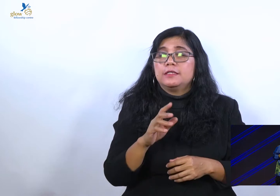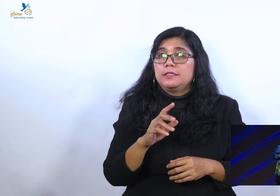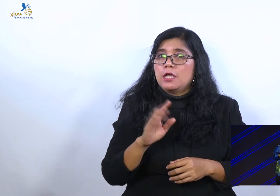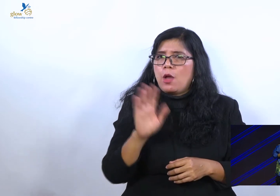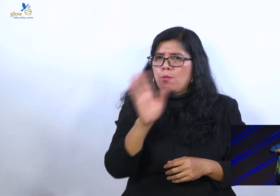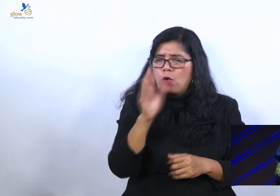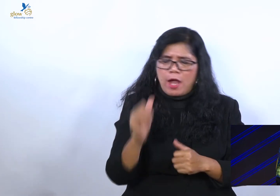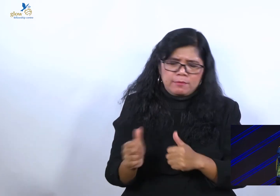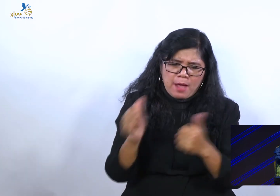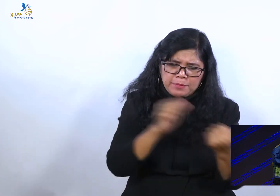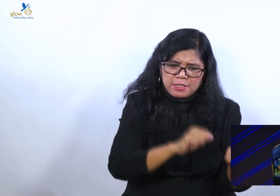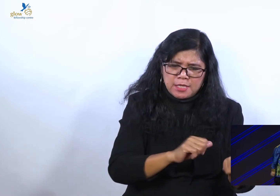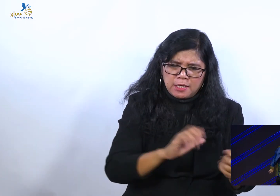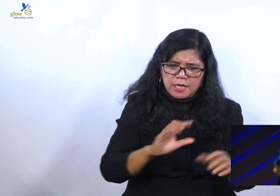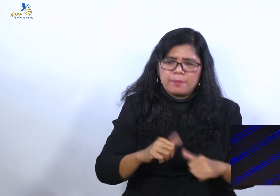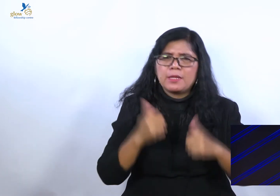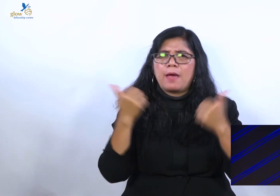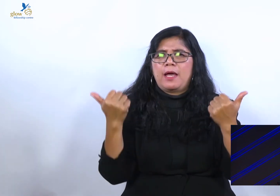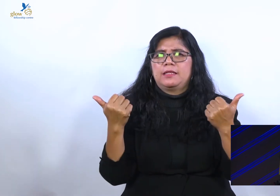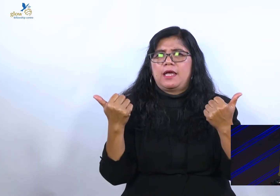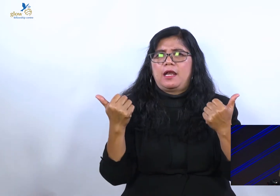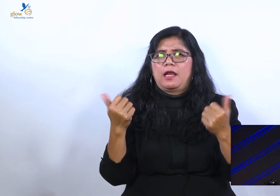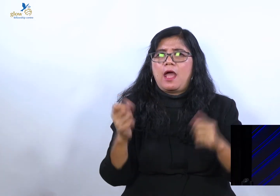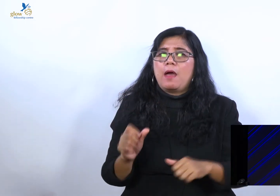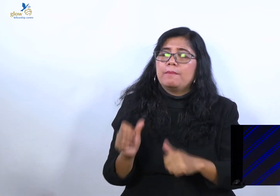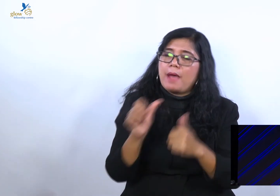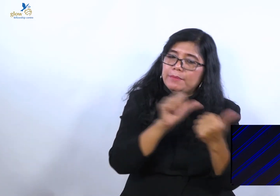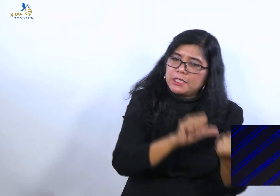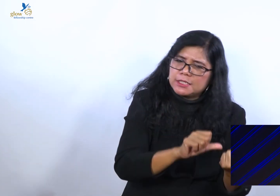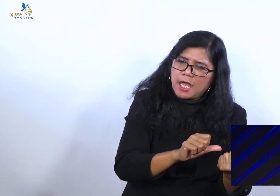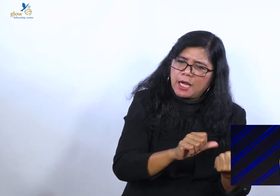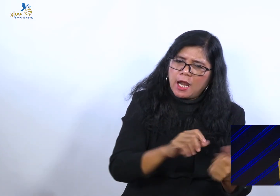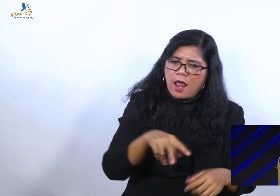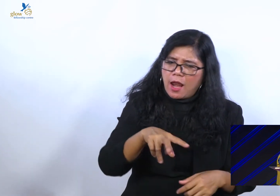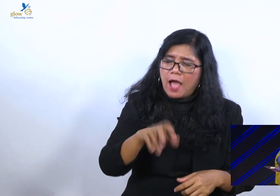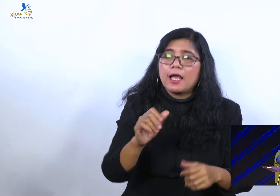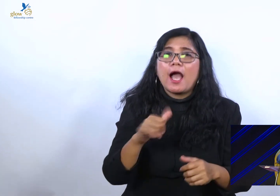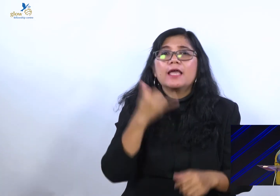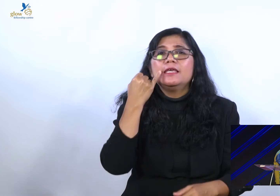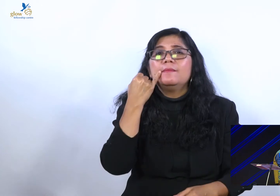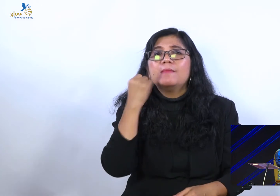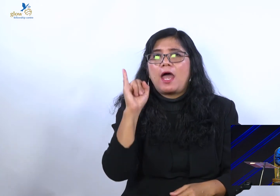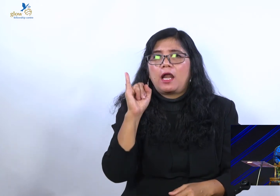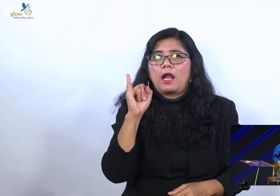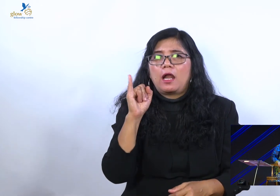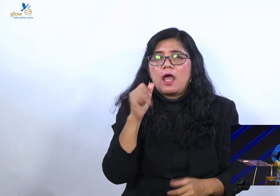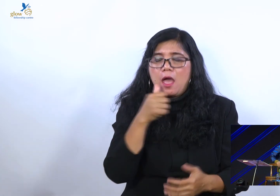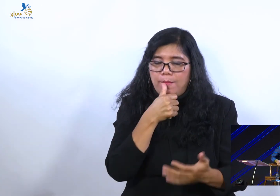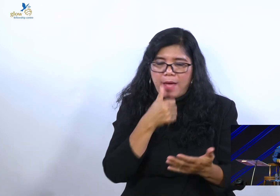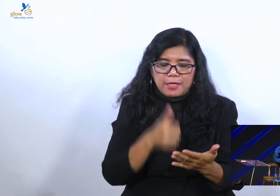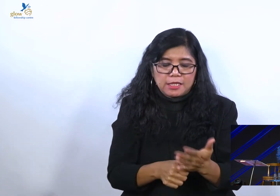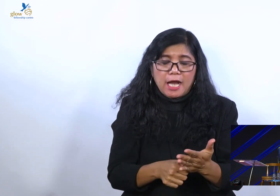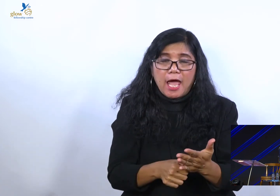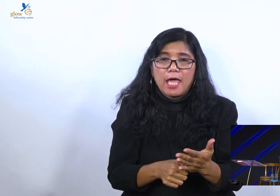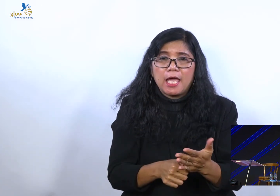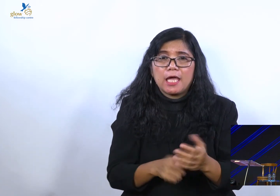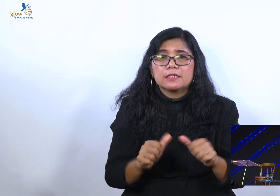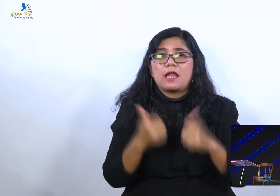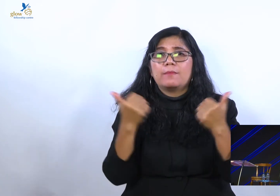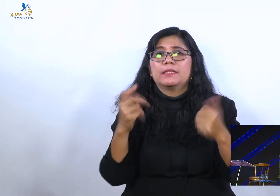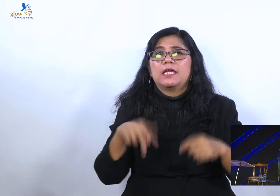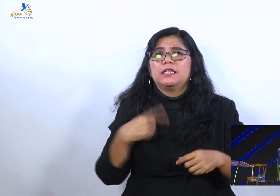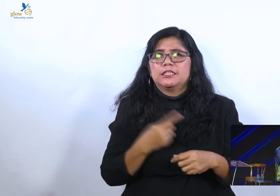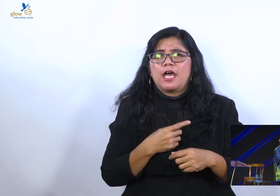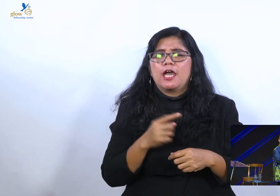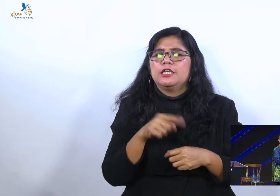karena baptisan adalah langkah iman. Tetapi metrai keselamatan kita, lewat darah yang tertumpah dari kayu salib.